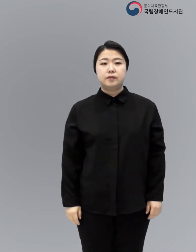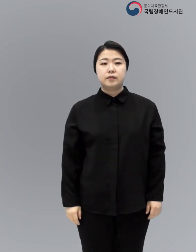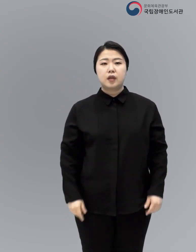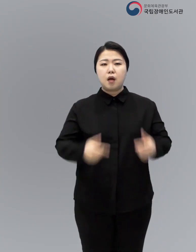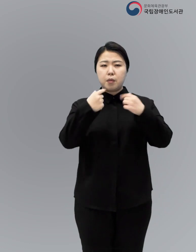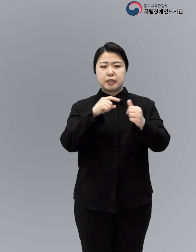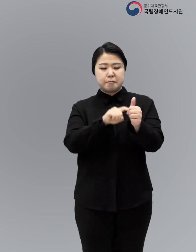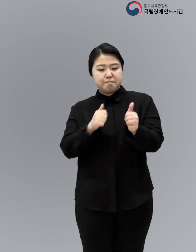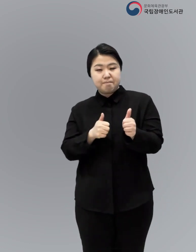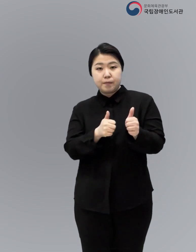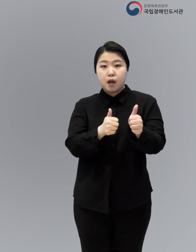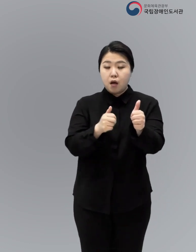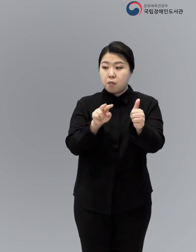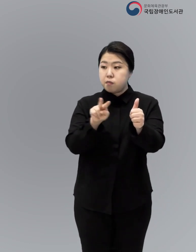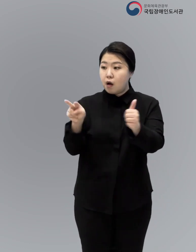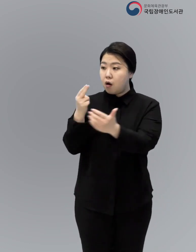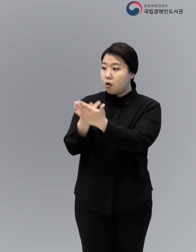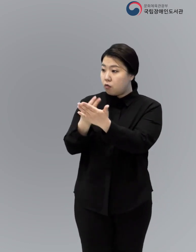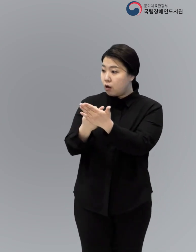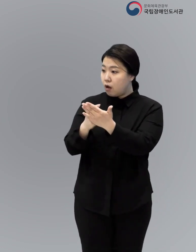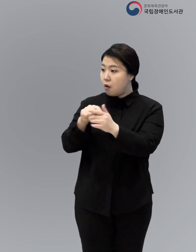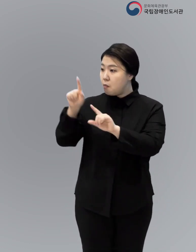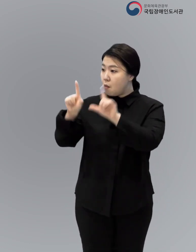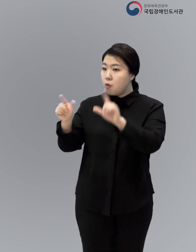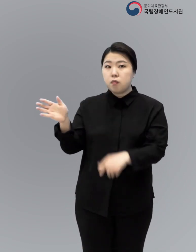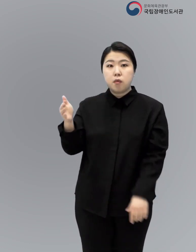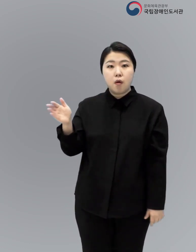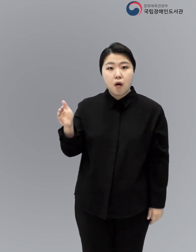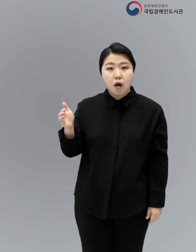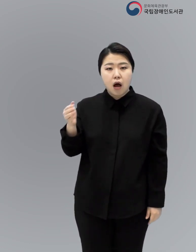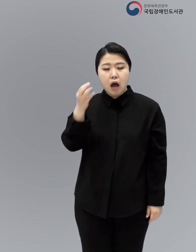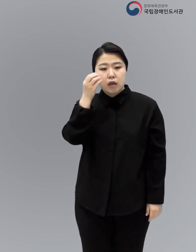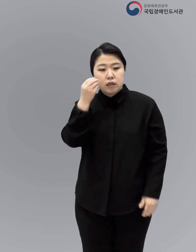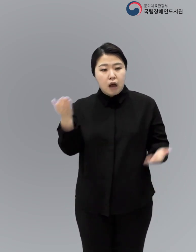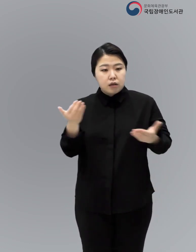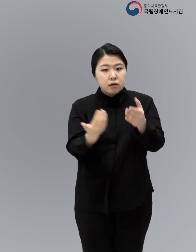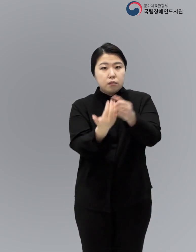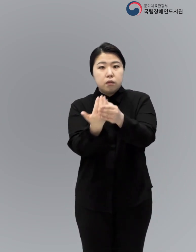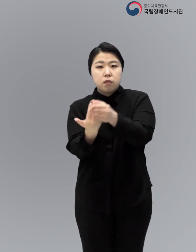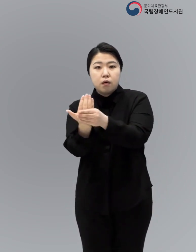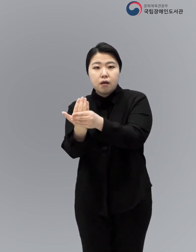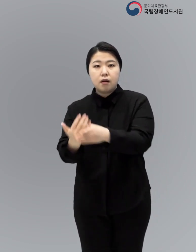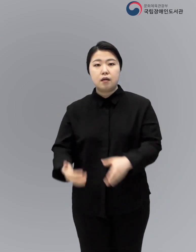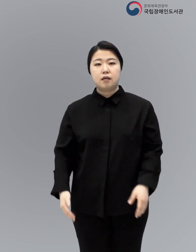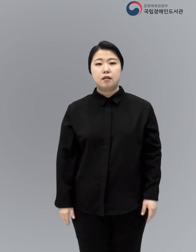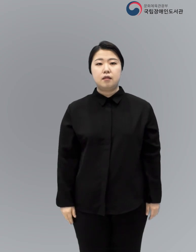문득 들여다본 거울엔 백작이 비치지 않았다 그리고 서서히 죄어오는 이상한 일들